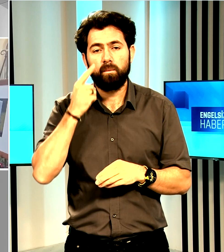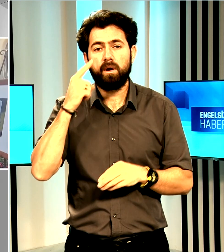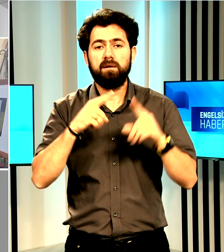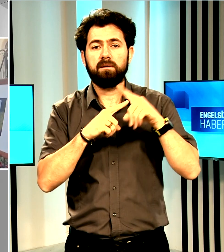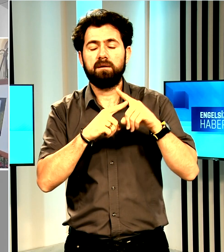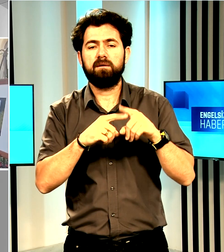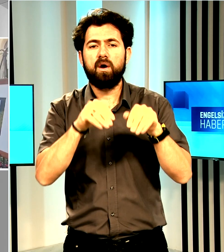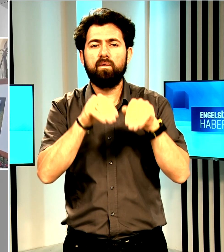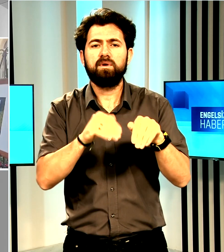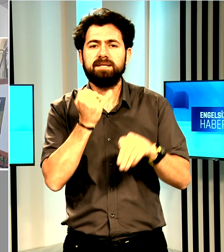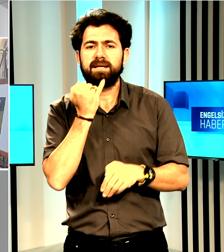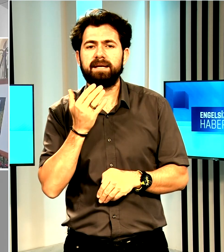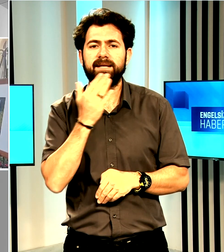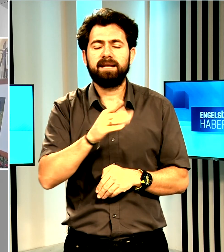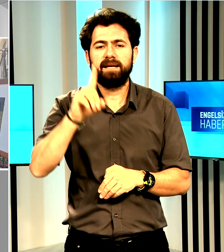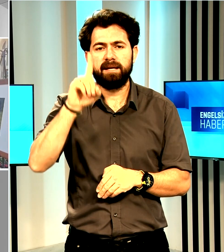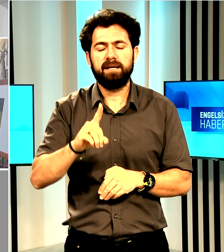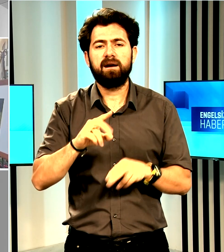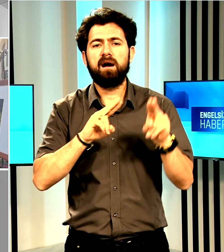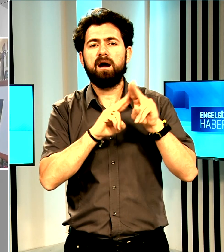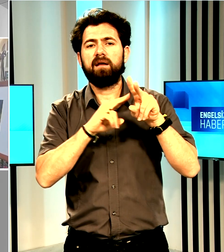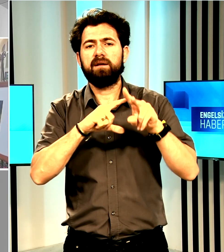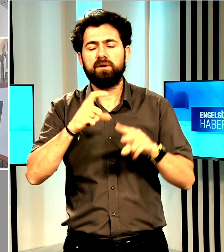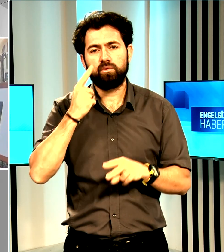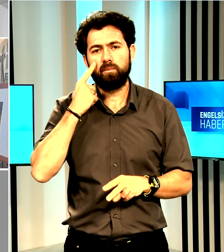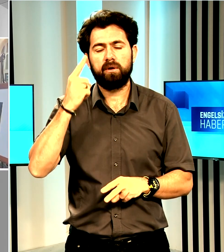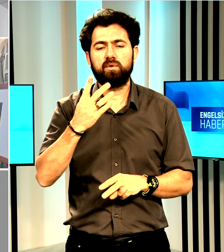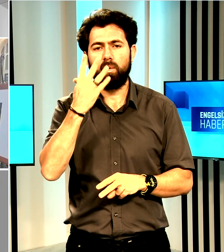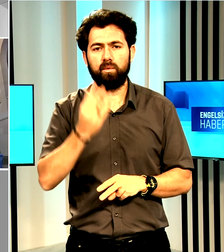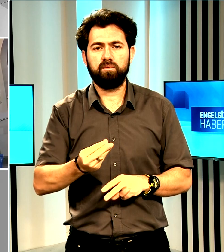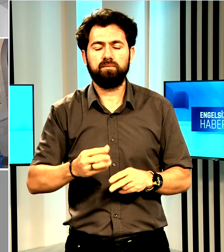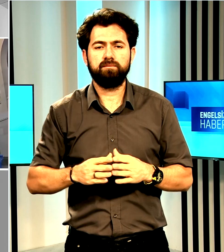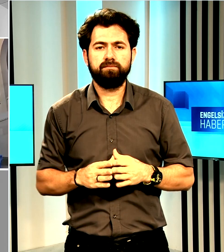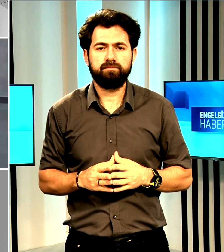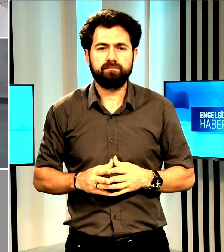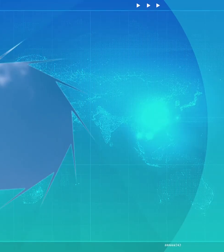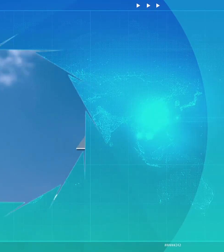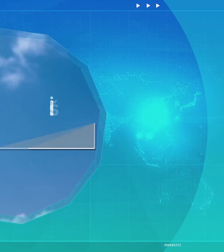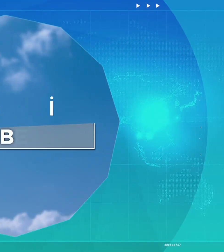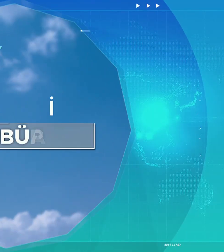Avustralya'yı ziyaret eden ilk Kuzey Kıbrıs Türk Cumhuriyeti Cumhurbaşkanı oldu.